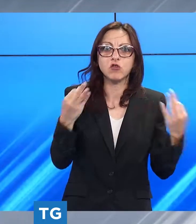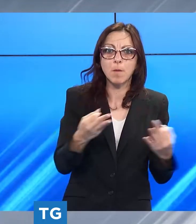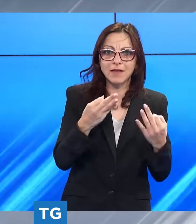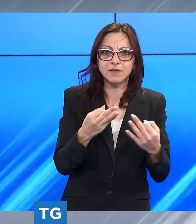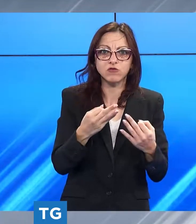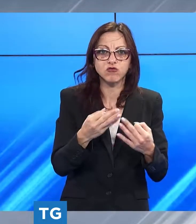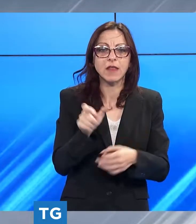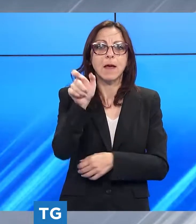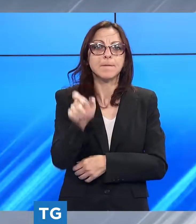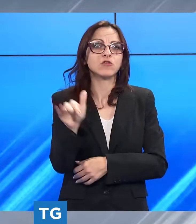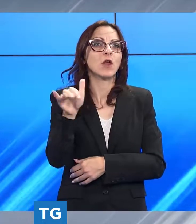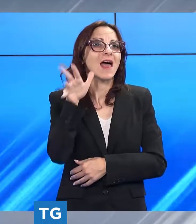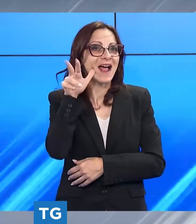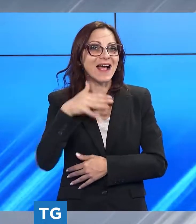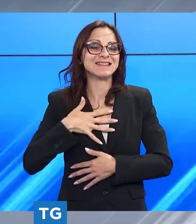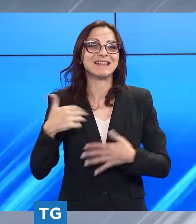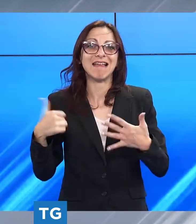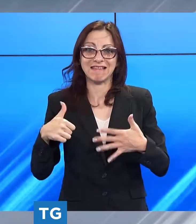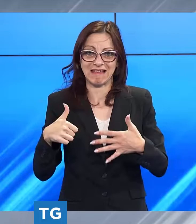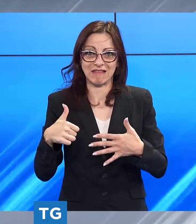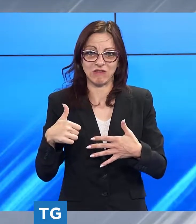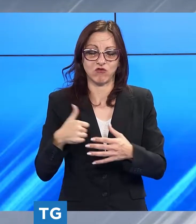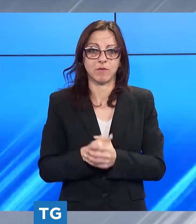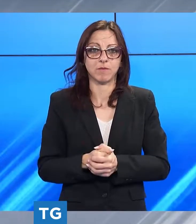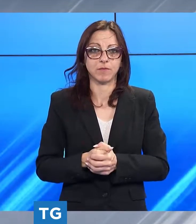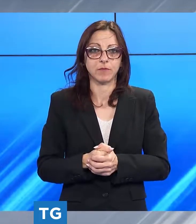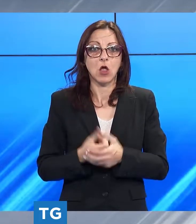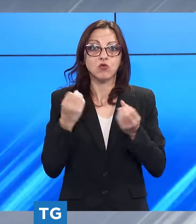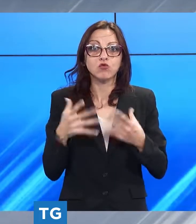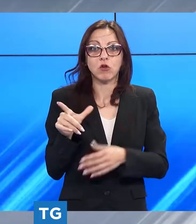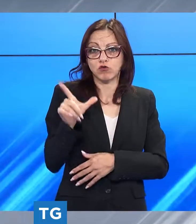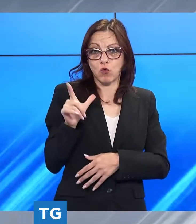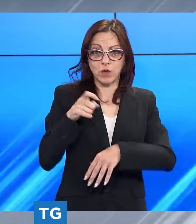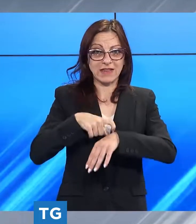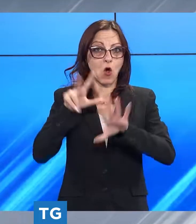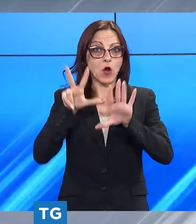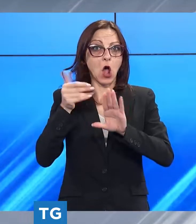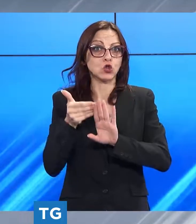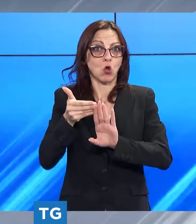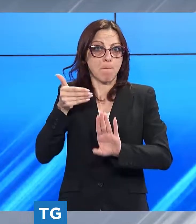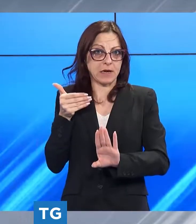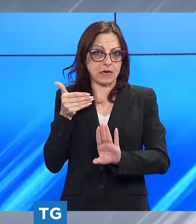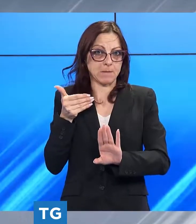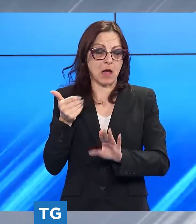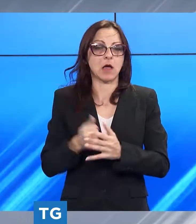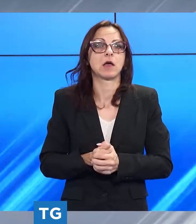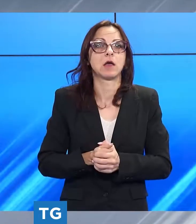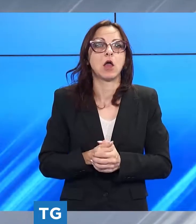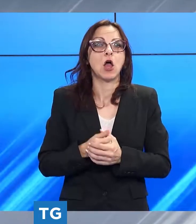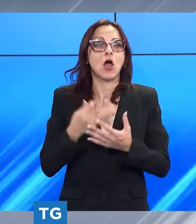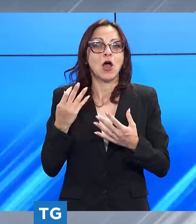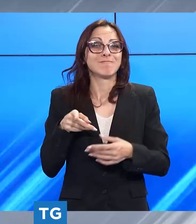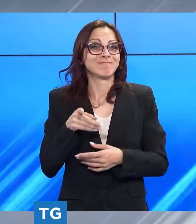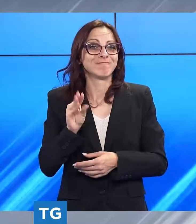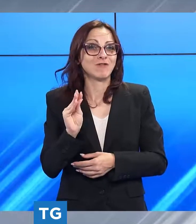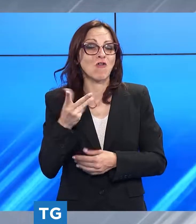ragazza di viareggio di appena 16 anni è successo tutto lunedì poco prima delle 20 la giovane stava camminando con alcuni amici in via